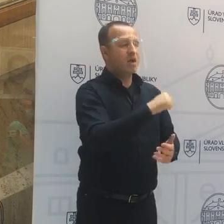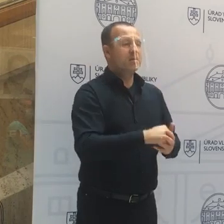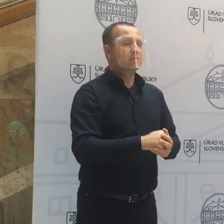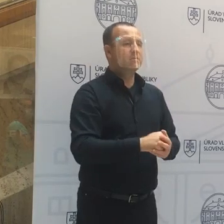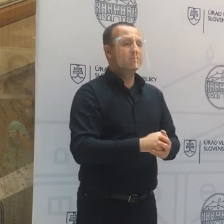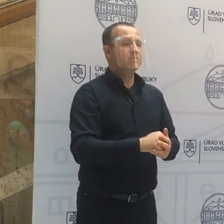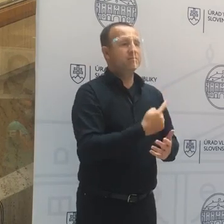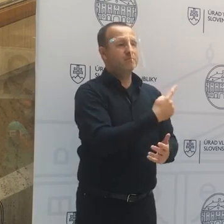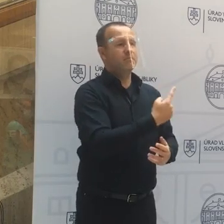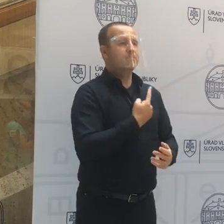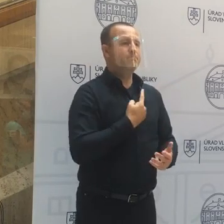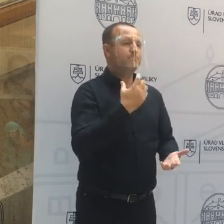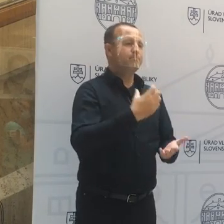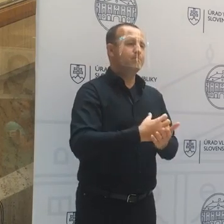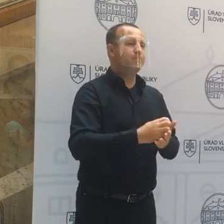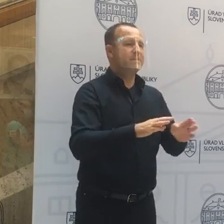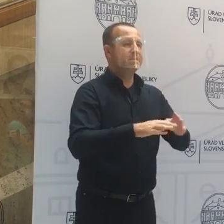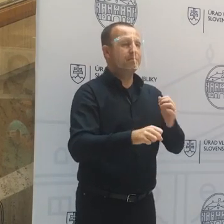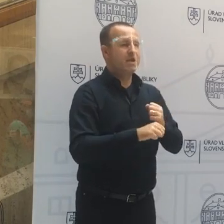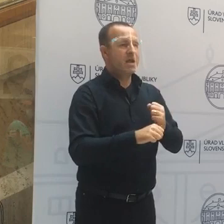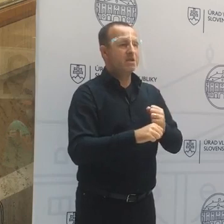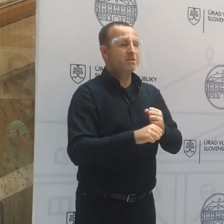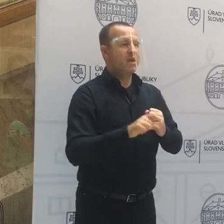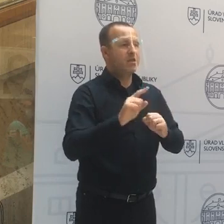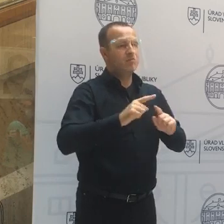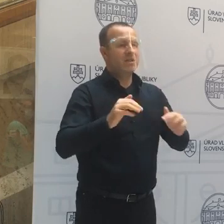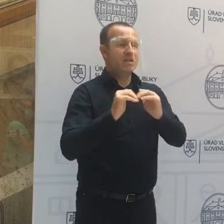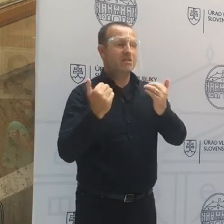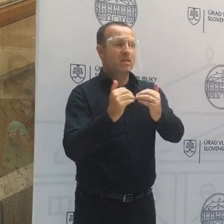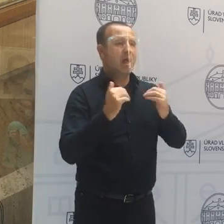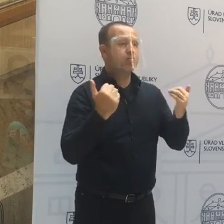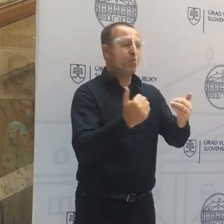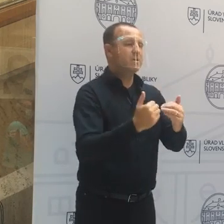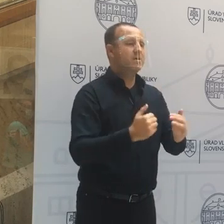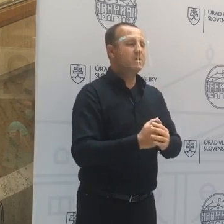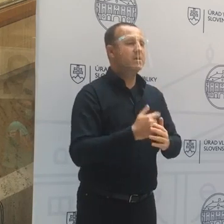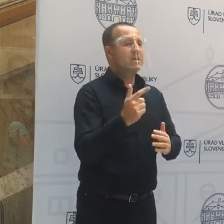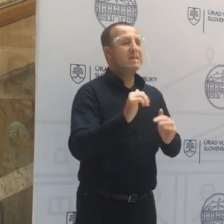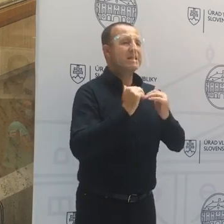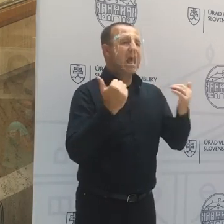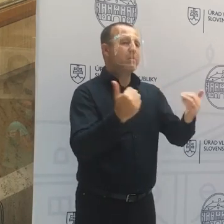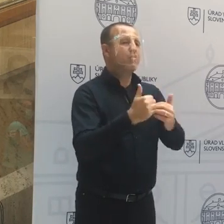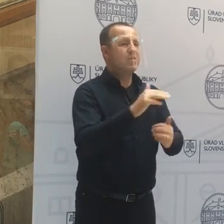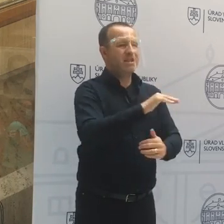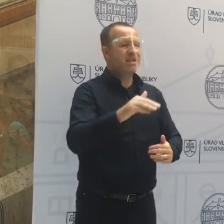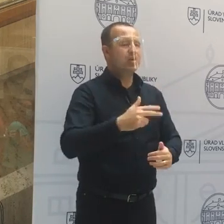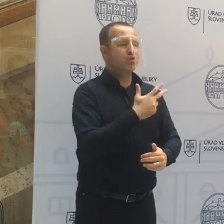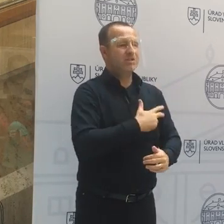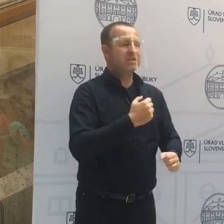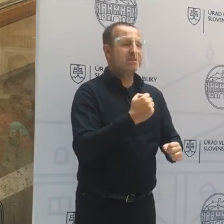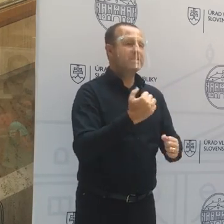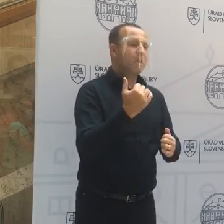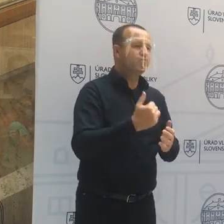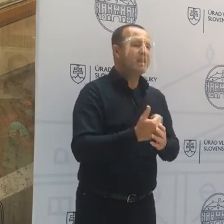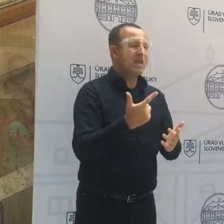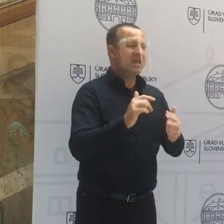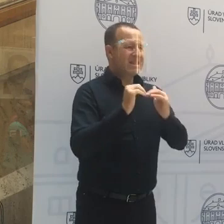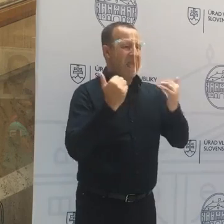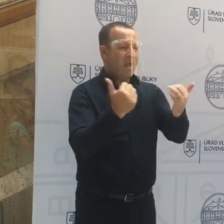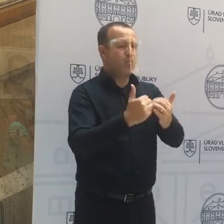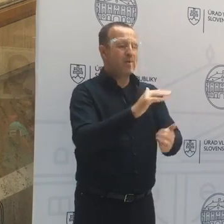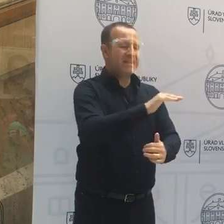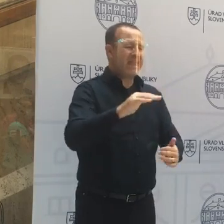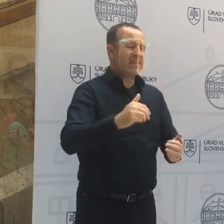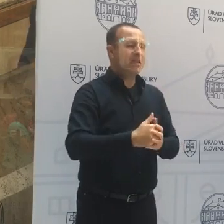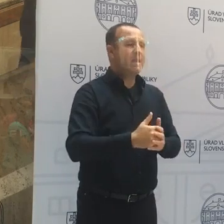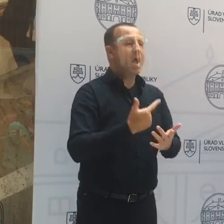vašej pozície možno ministra práce. Mnohé tie tábory sú aj pre sociálne slabšie deti a tak ďalej. Diskutuje sa o tom, ako tie testy hradiť, nehradiť, ktorým má hradiť.